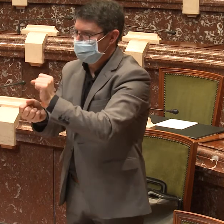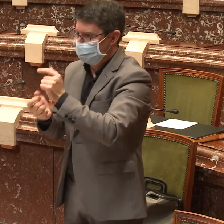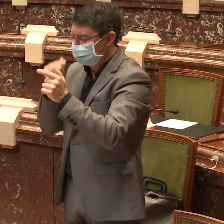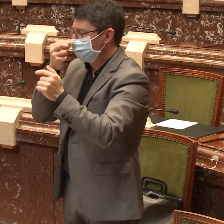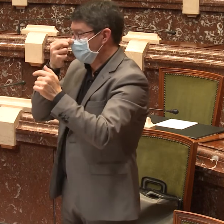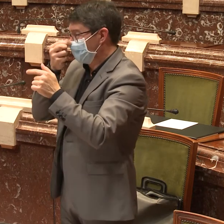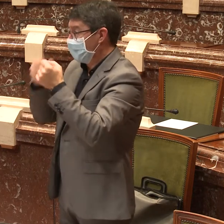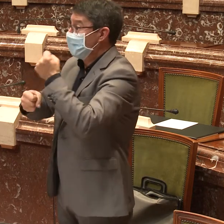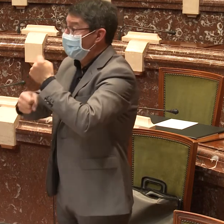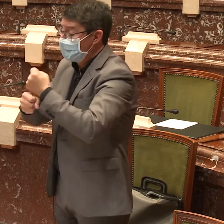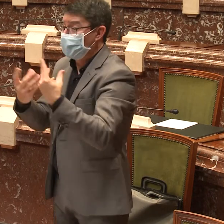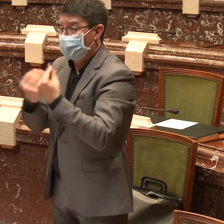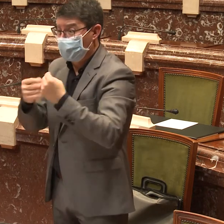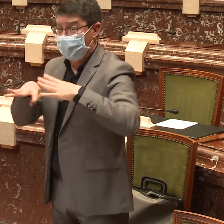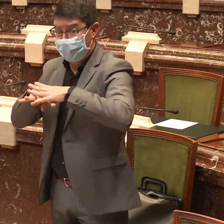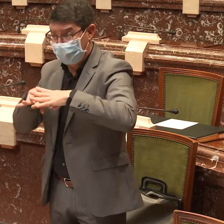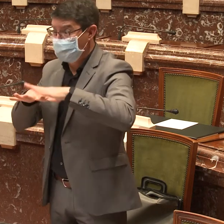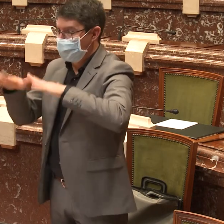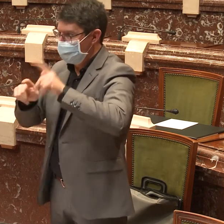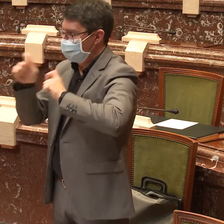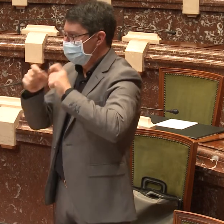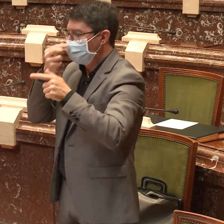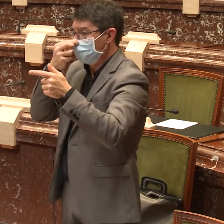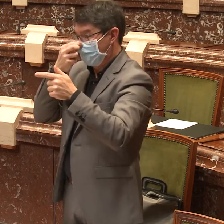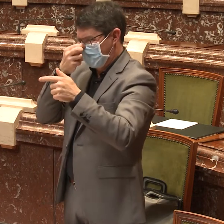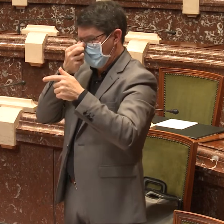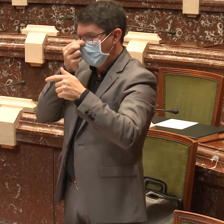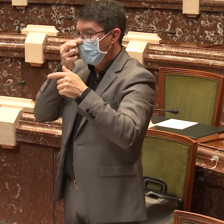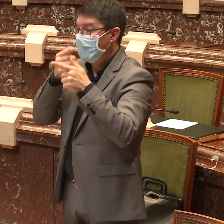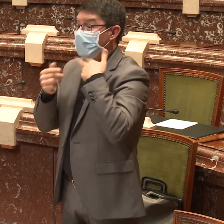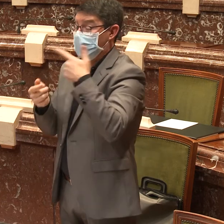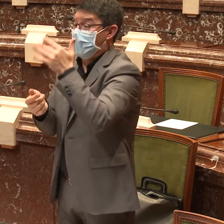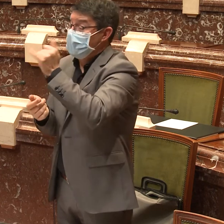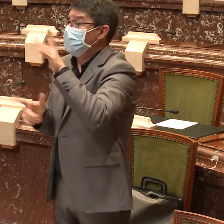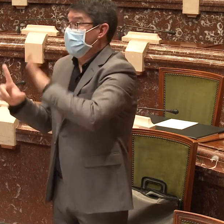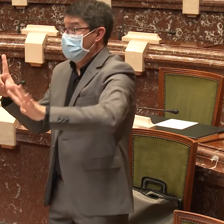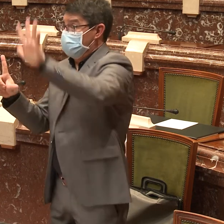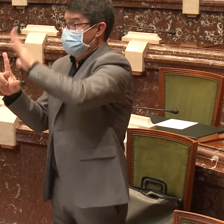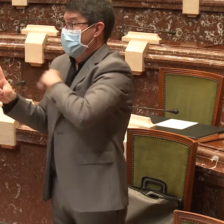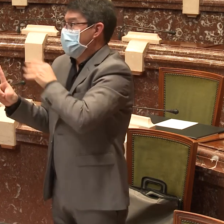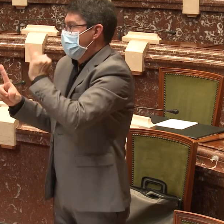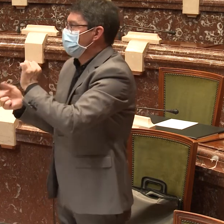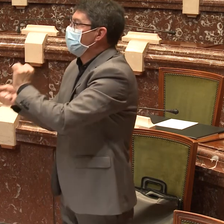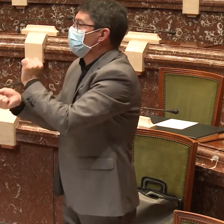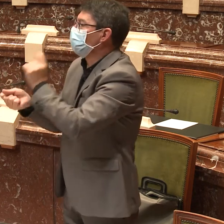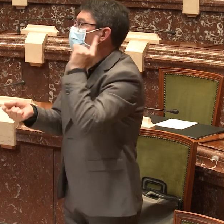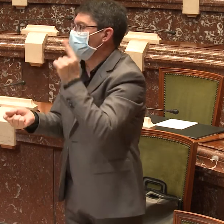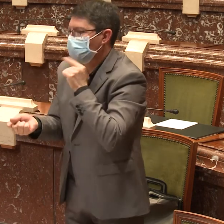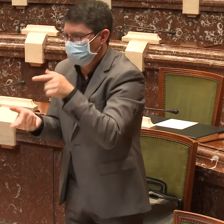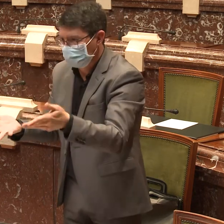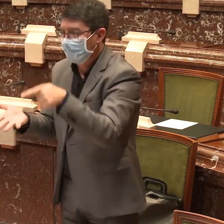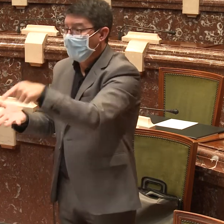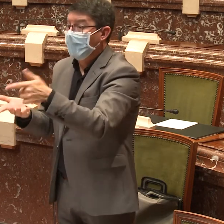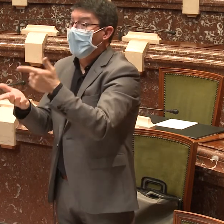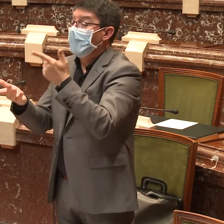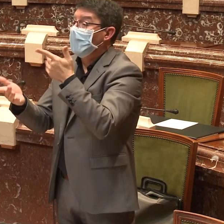También no quiero que se me pase el mencionar que tenemos un programa específico para atender a personas sordas, reclusas, que están